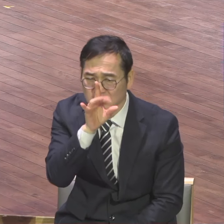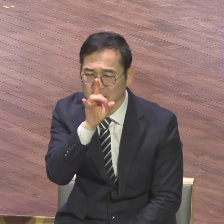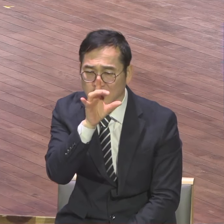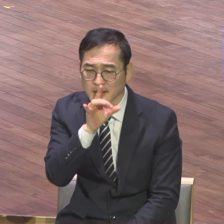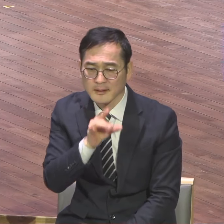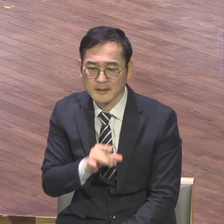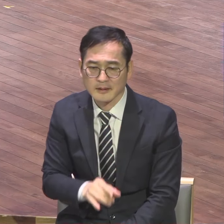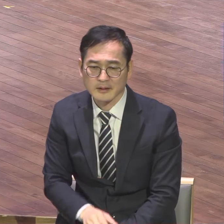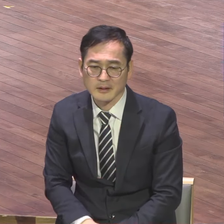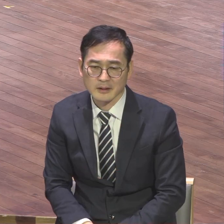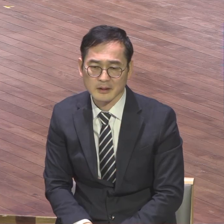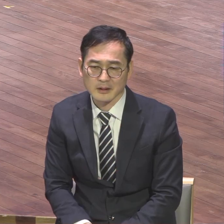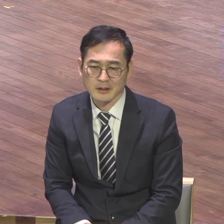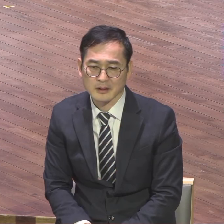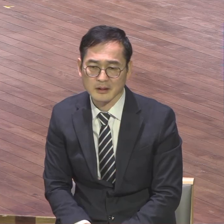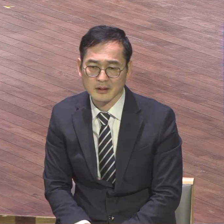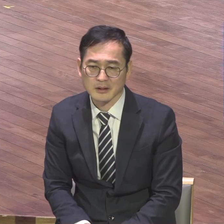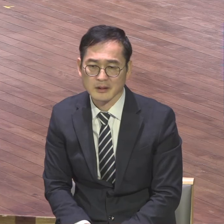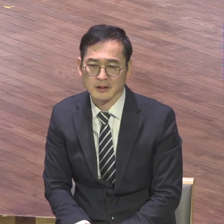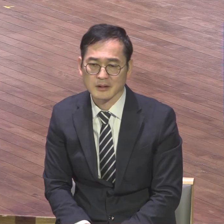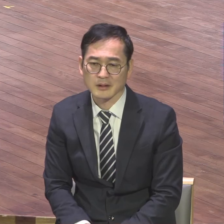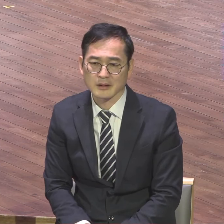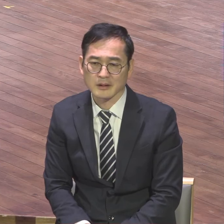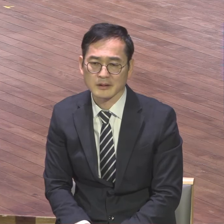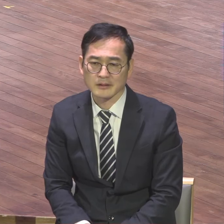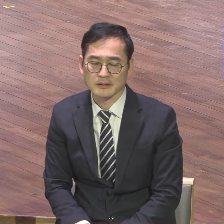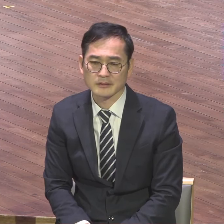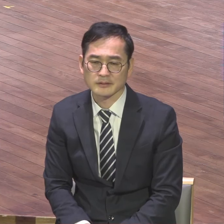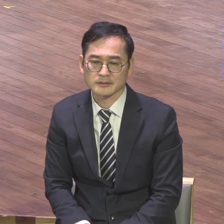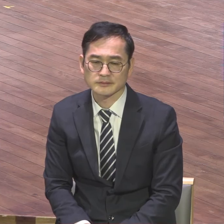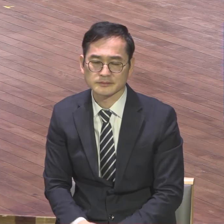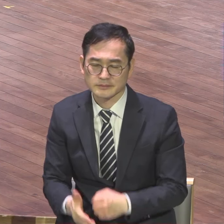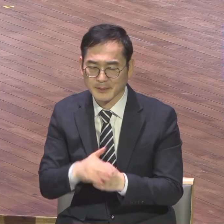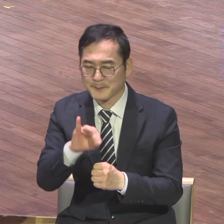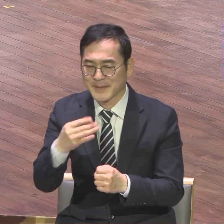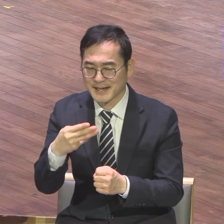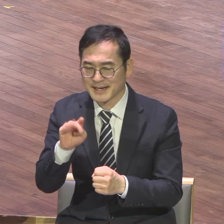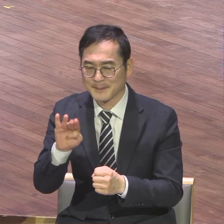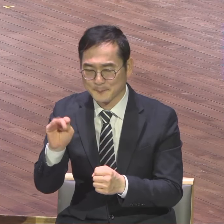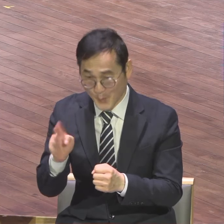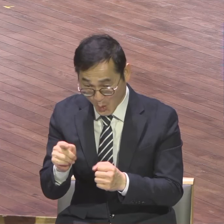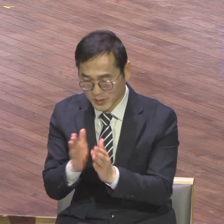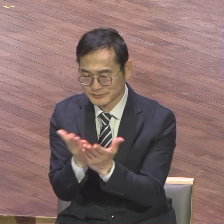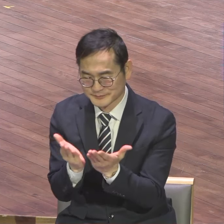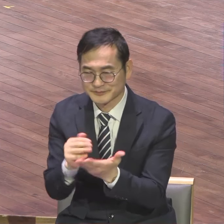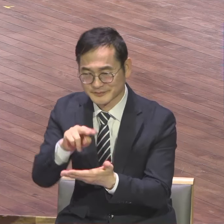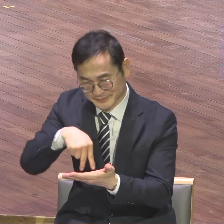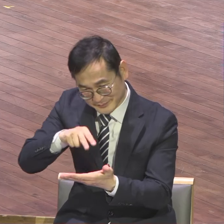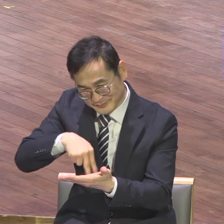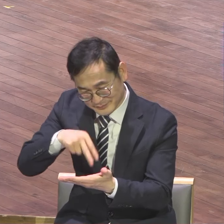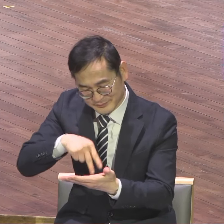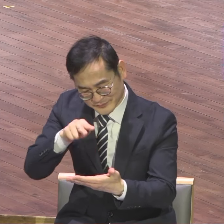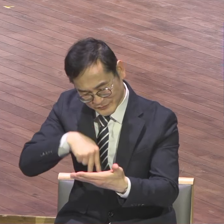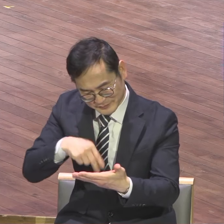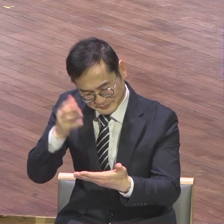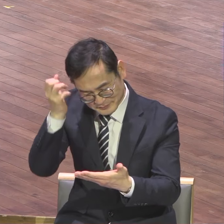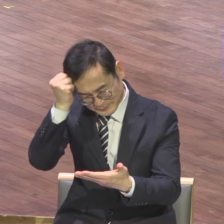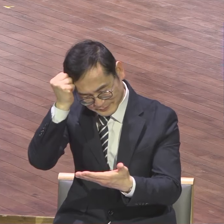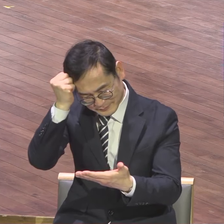빌리포 묵상을 여러분 직분자들은 다시 참 읽어보시기 바랍니다